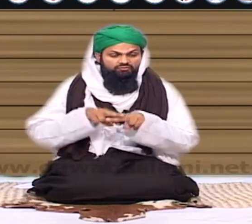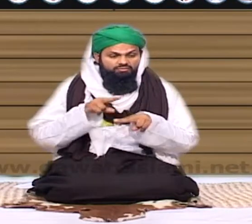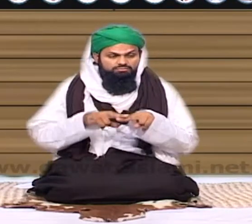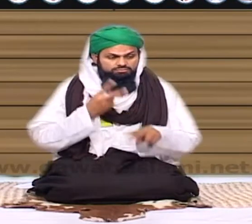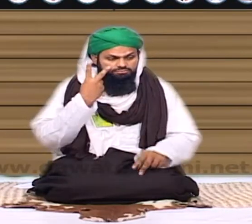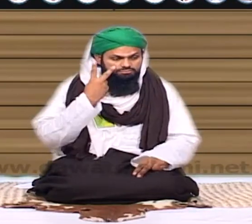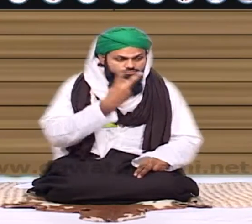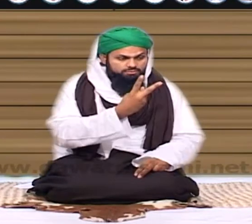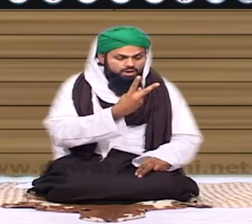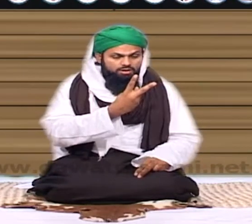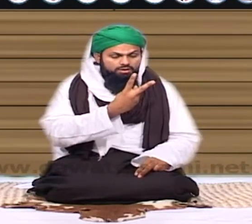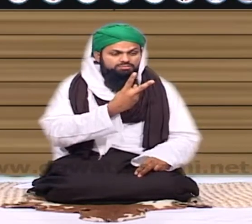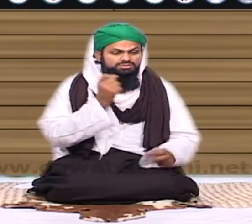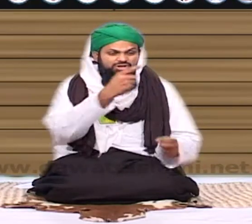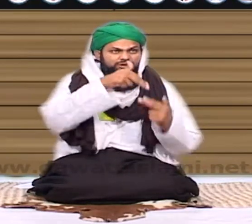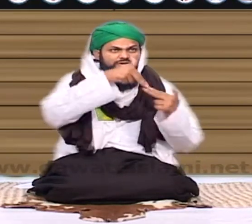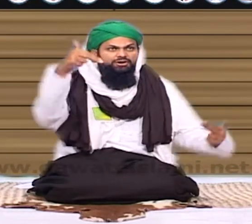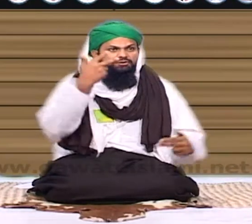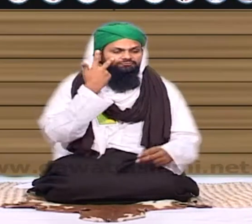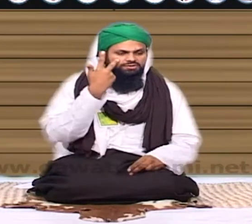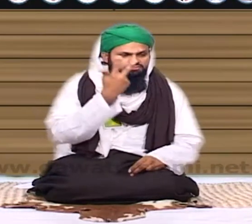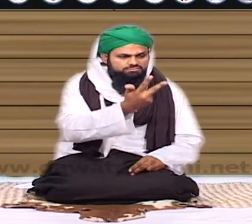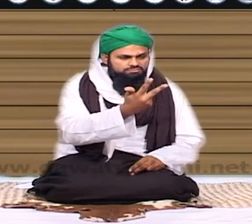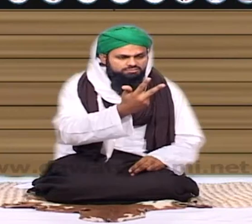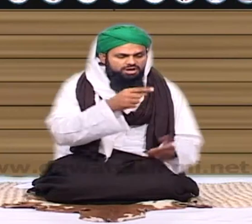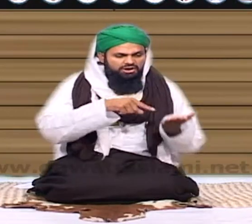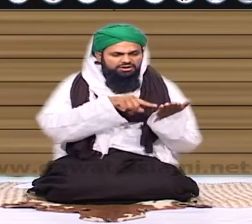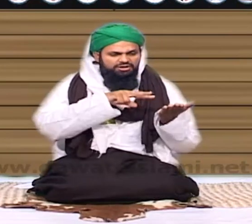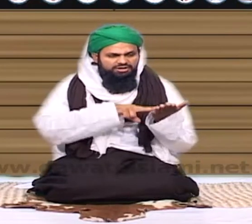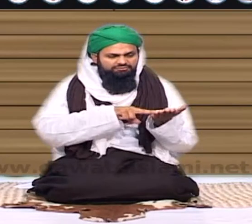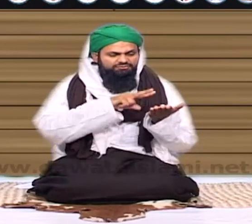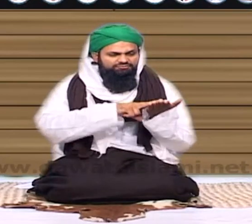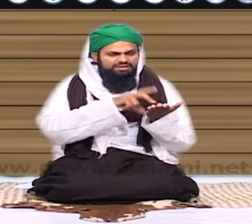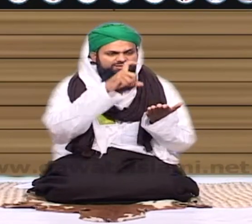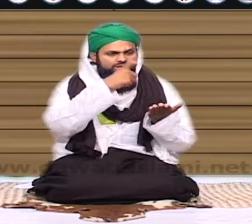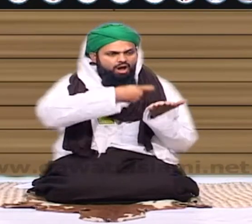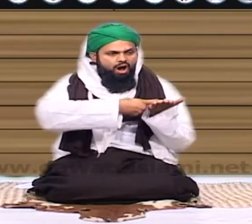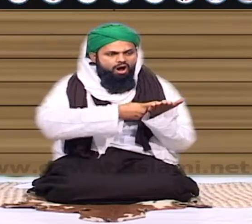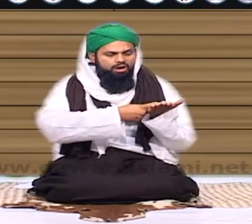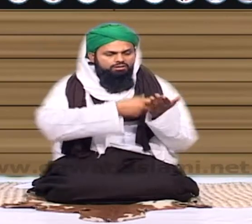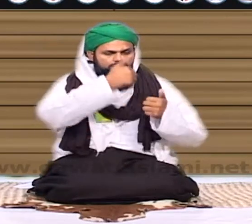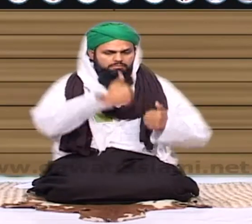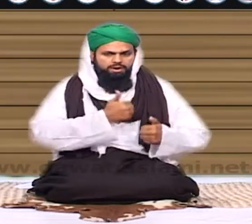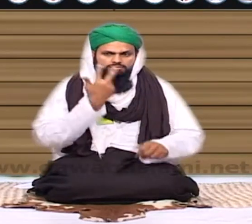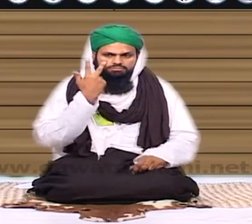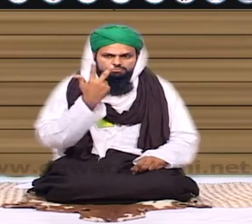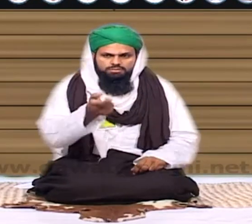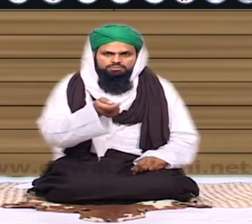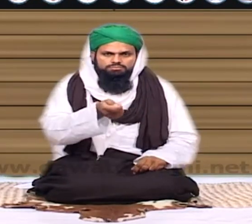سینیما گھروں میں دیکھتے ہوں گے جب یہ ملک الموت ٹی وی اور وی سی آر کے سامنے دیکھتے ہوں